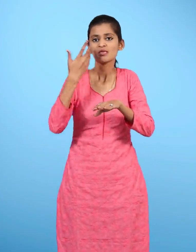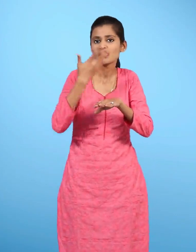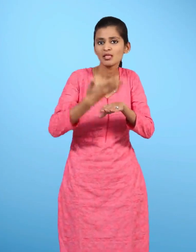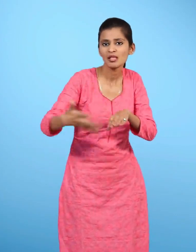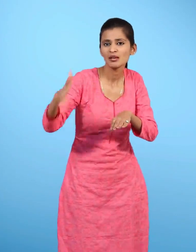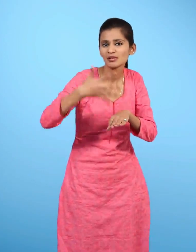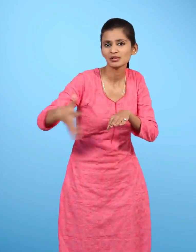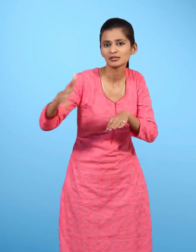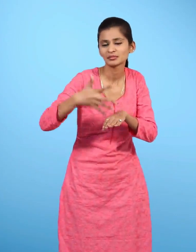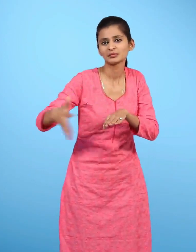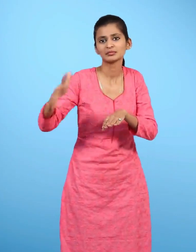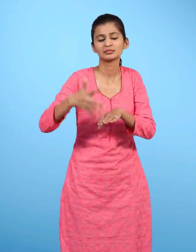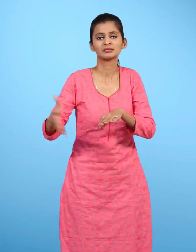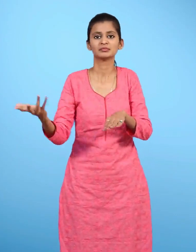चोट से खून निकल रहा था